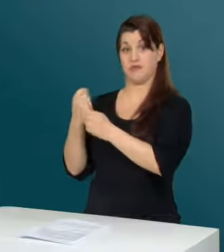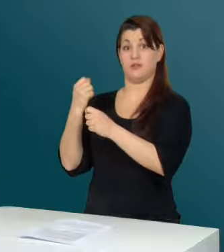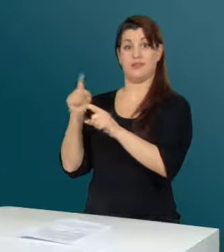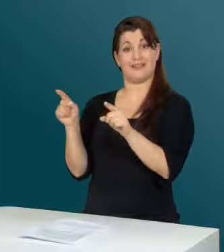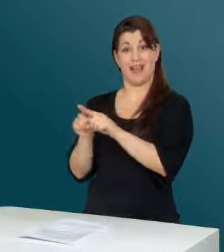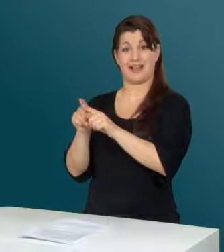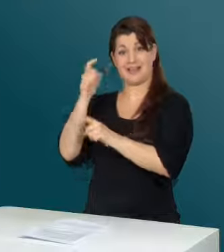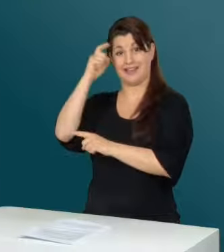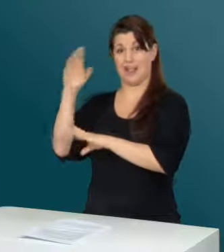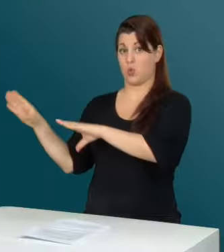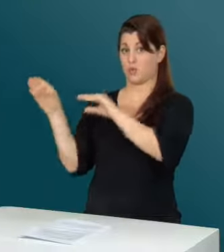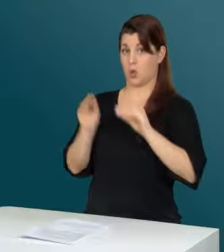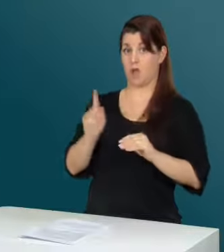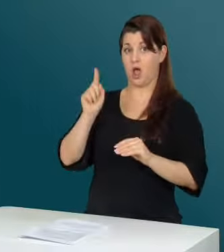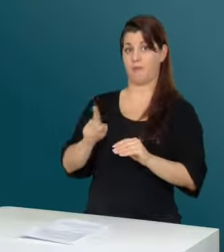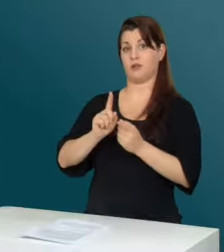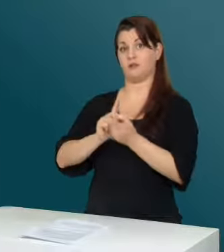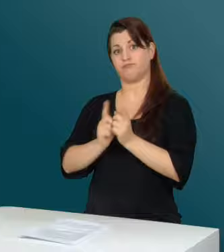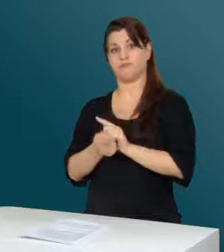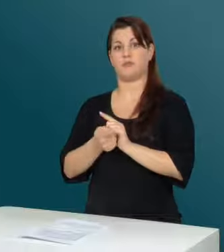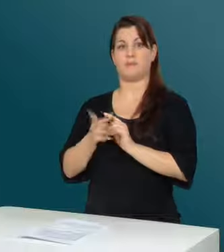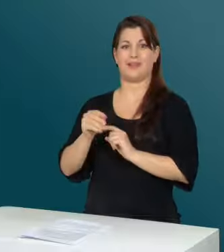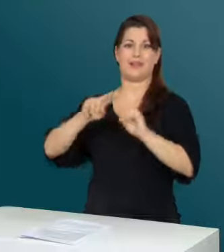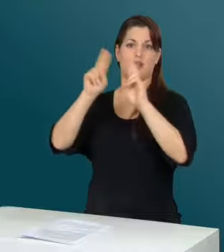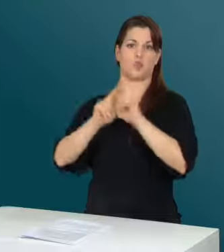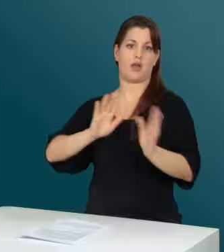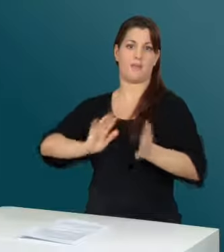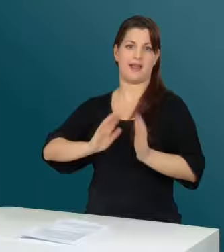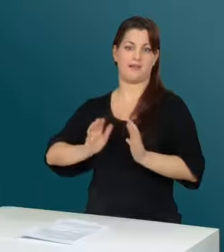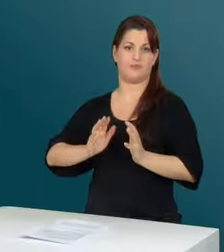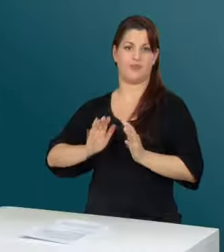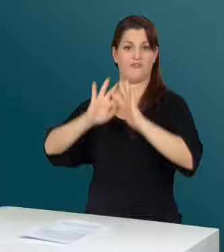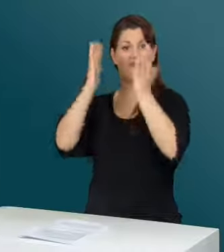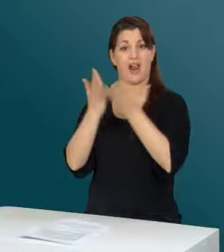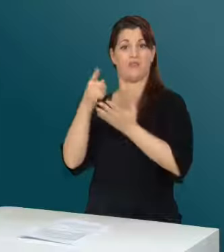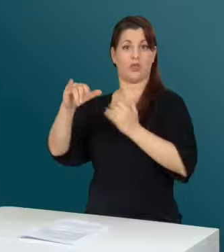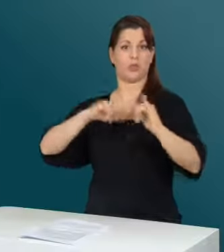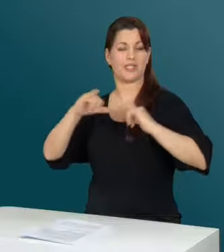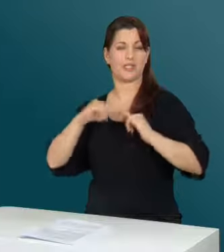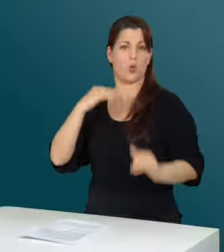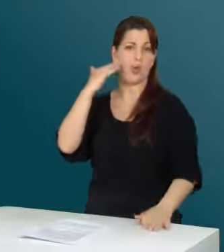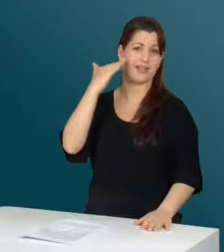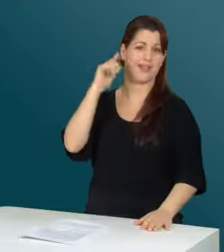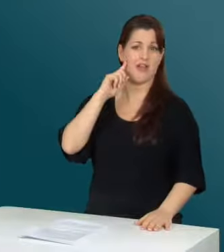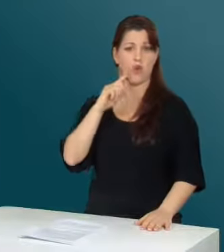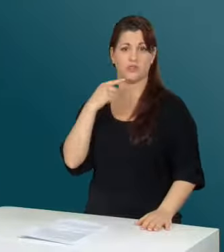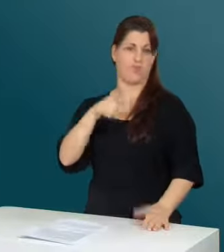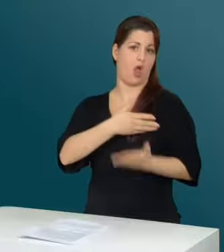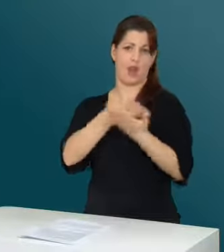Stanko und sein Team übernahmen diese Idee für die Umsetzung mit internationalen Gebärden für Touristen aus der ganzen Welt, egal ob hörend oder